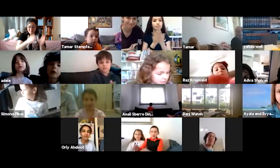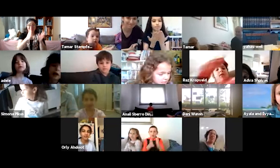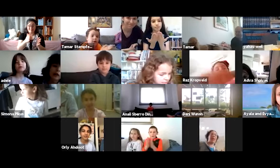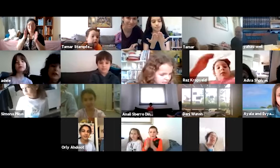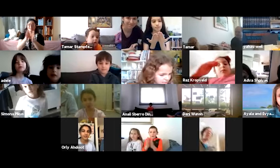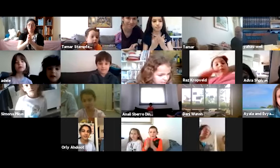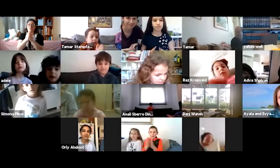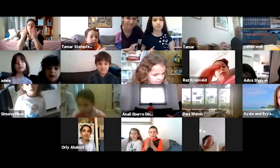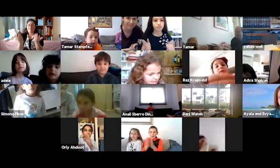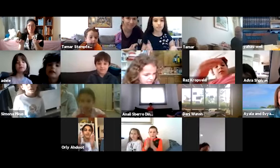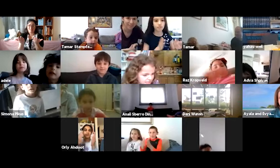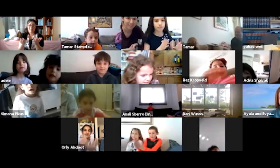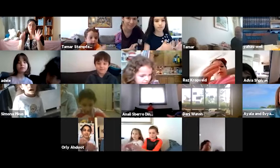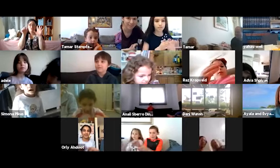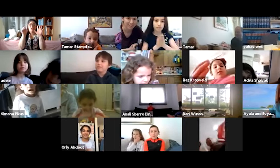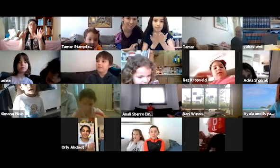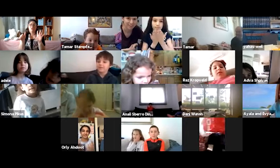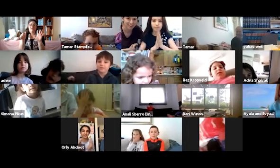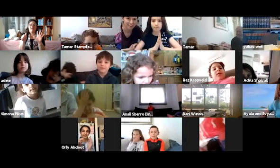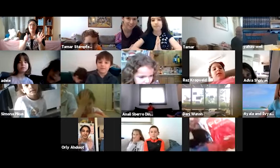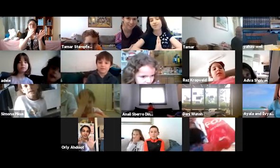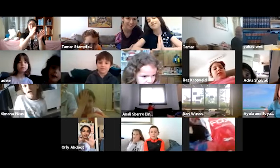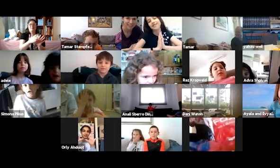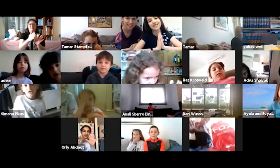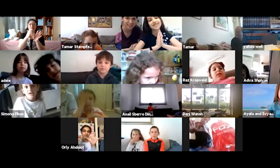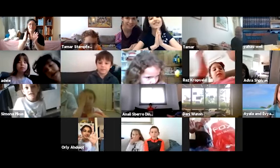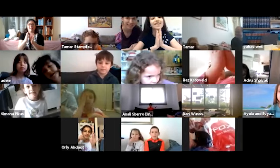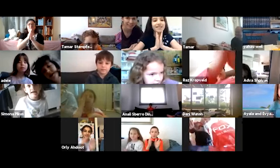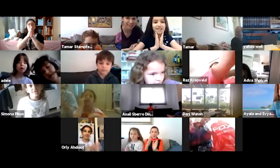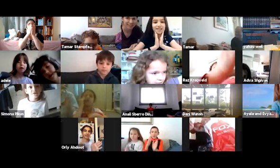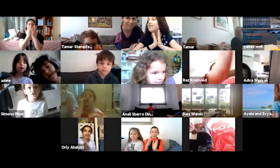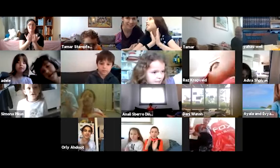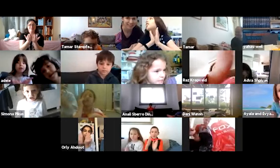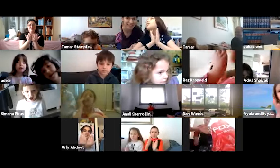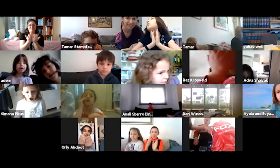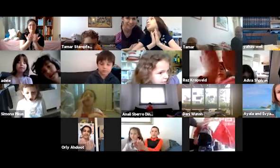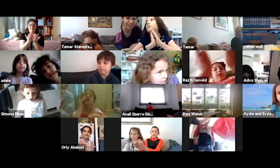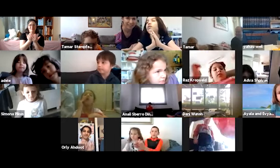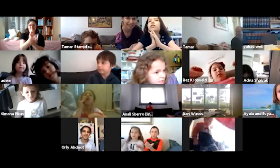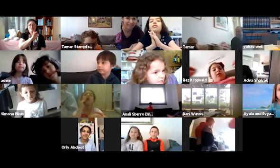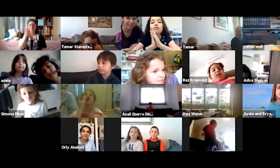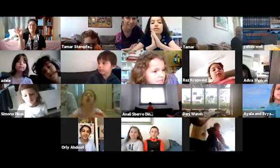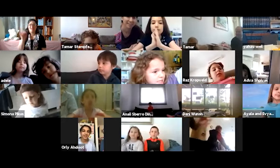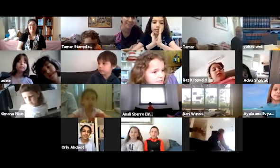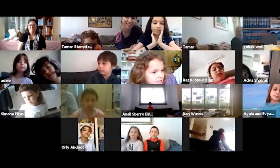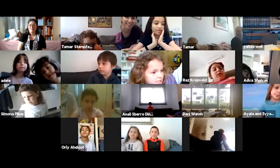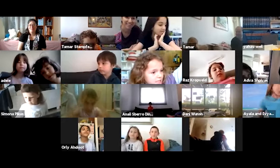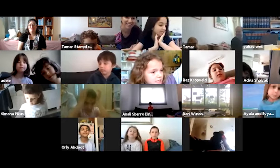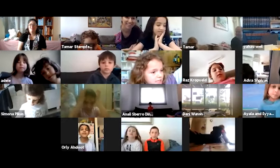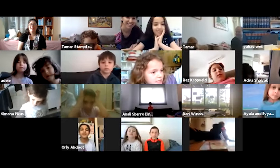סדרי משנה. שישה. סדרי משנה. מצוין. ומה יש